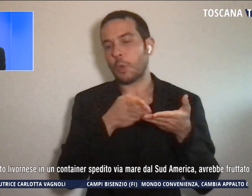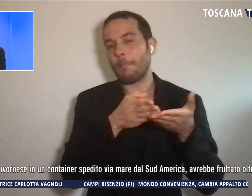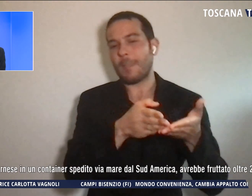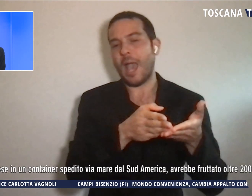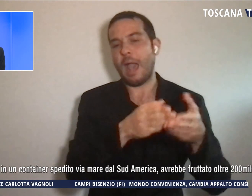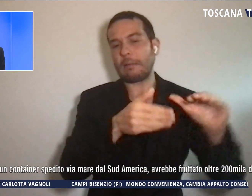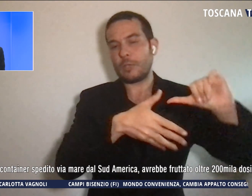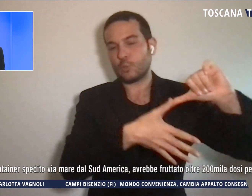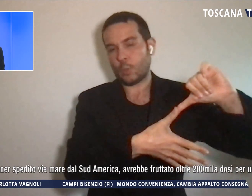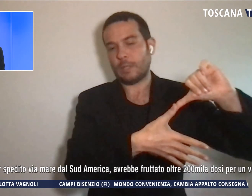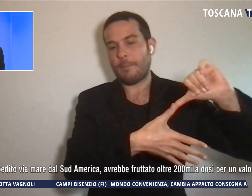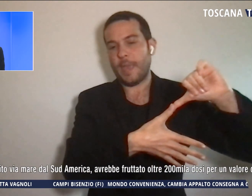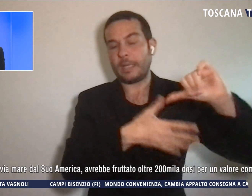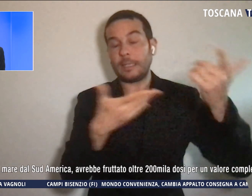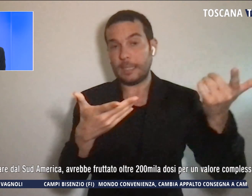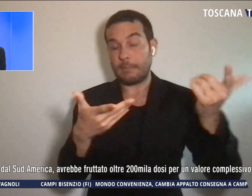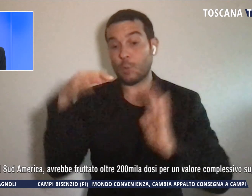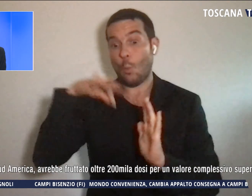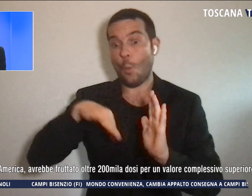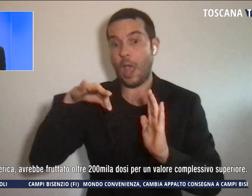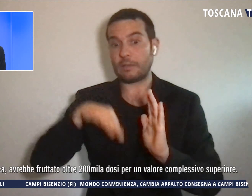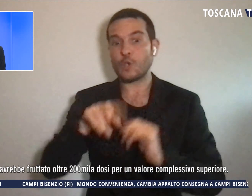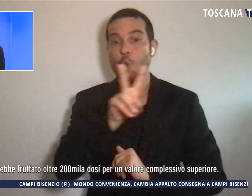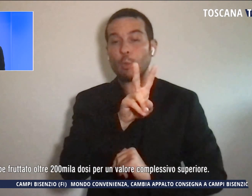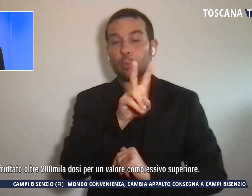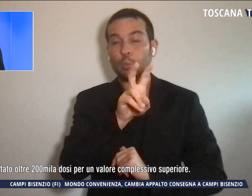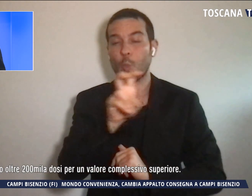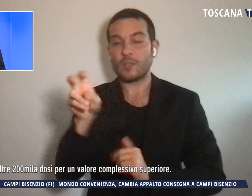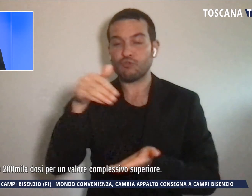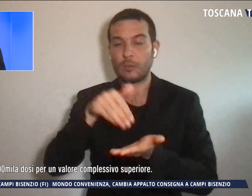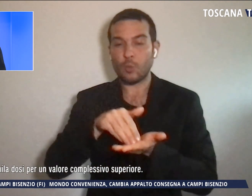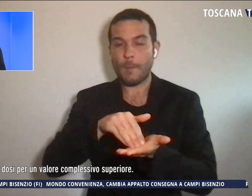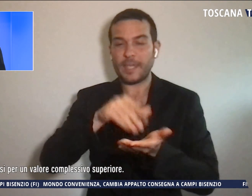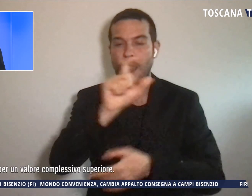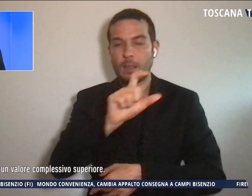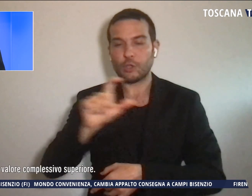fruttato oltre 200 mila dosi per un valore complessivo superiore.